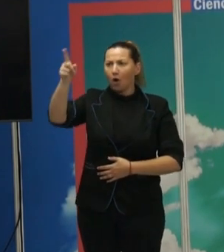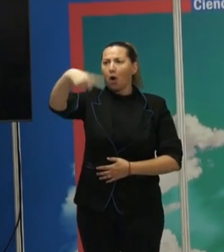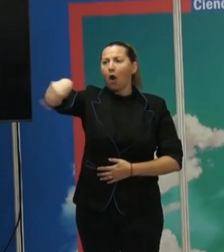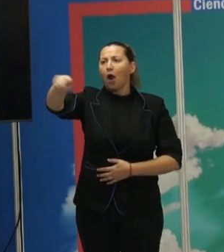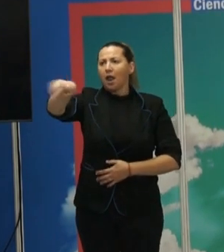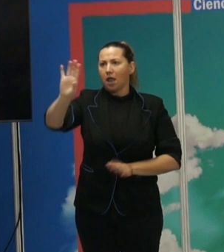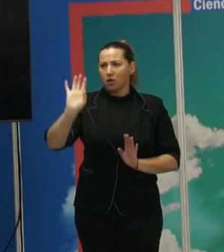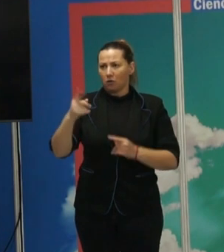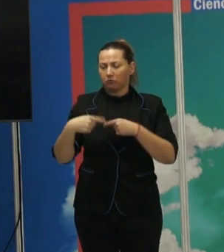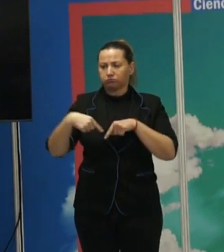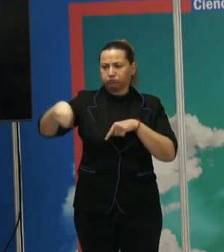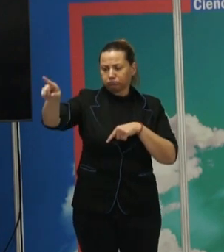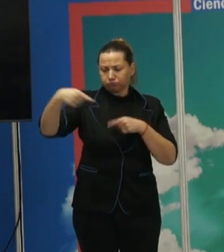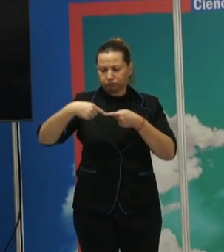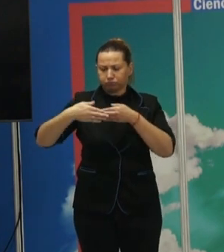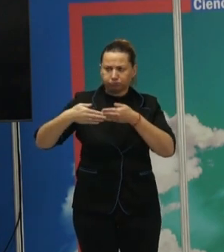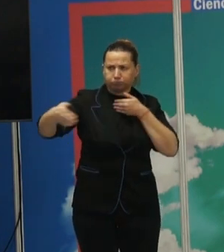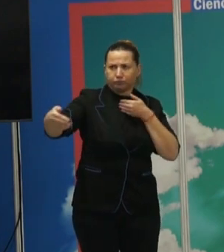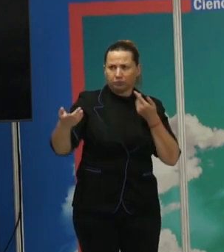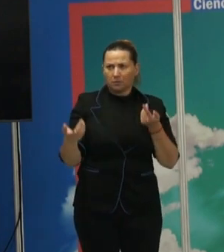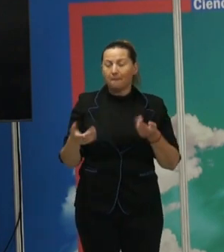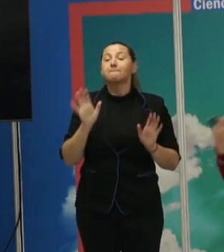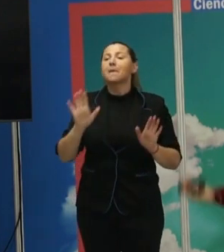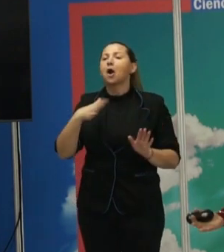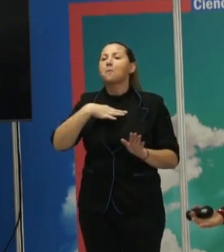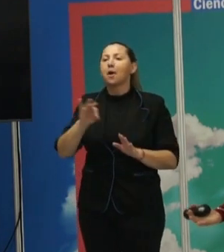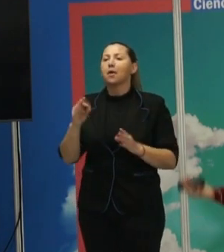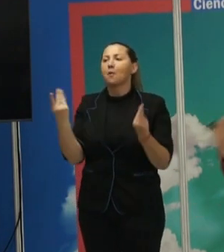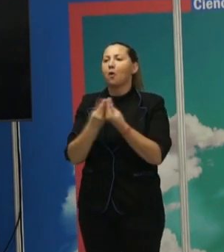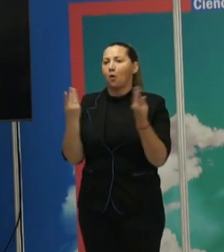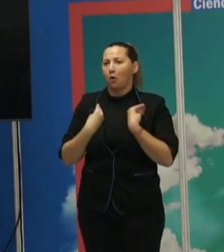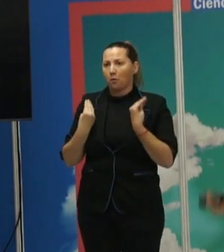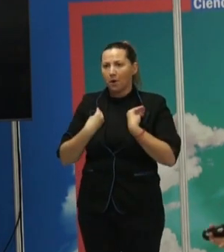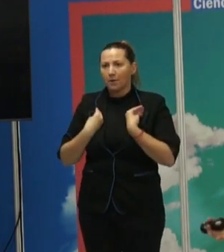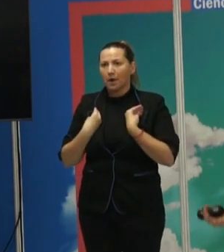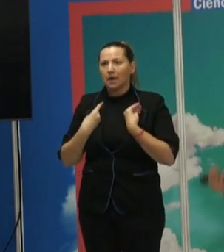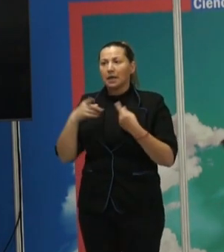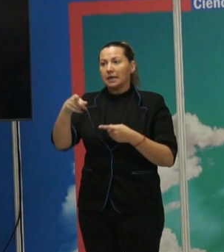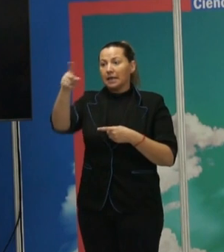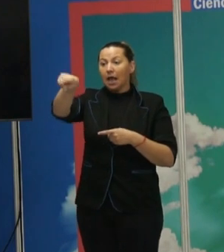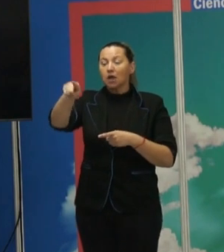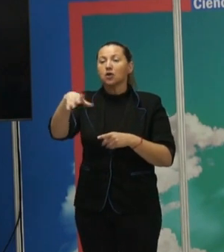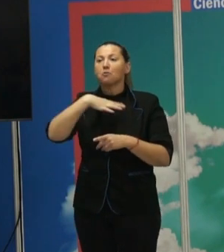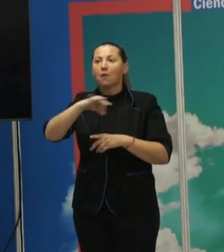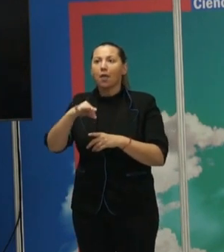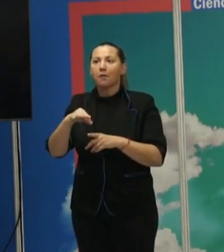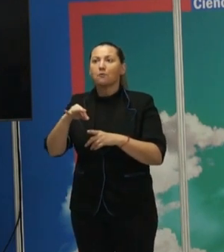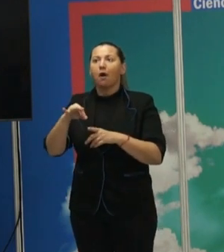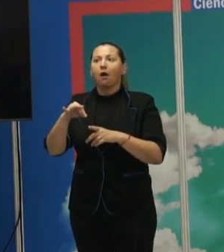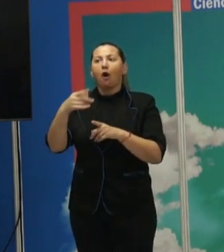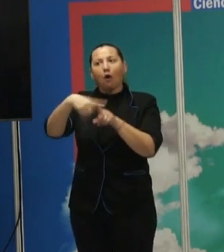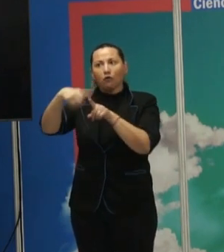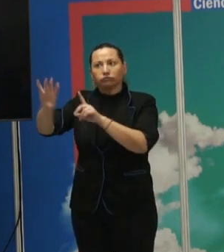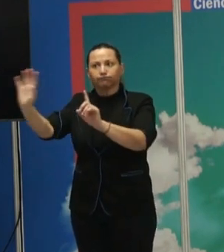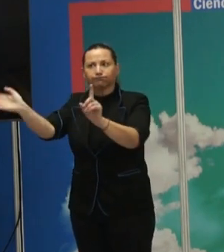Sí, pero podemos convivir e incluso podemos aprender del otro o conseguir cosas del otro que por nosotros mismos no